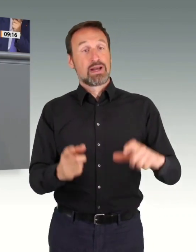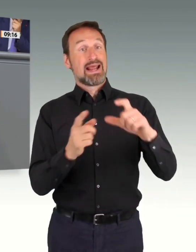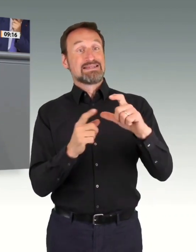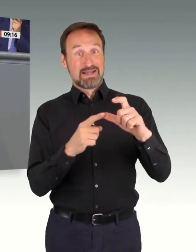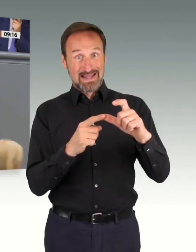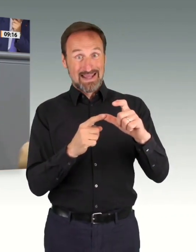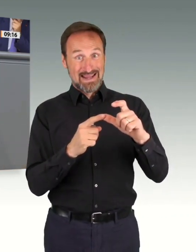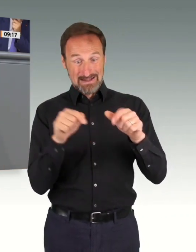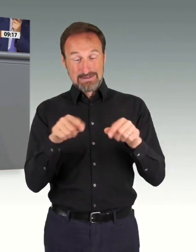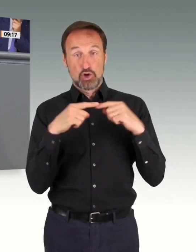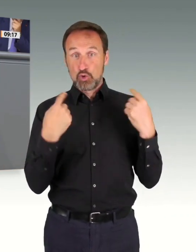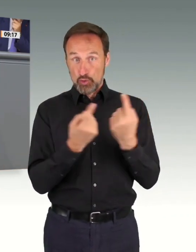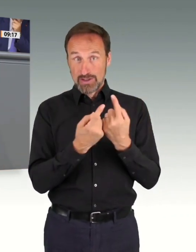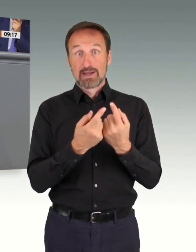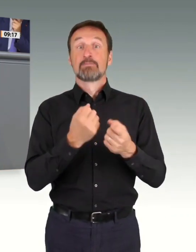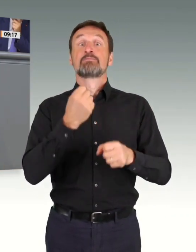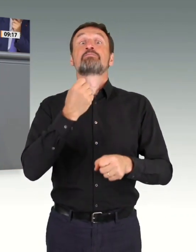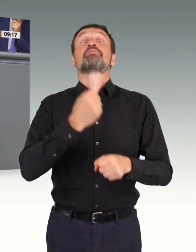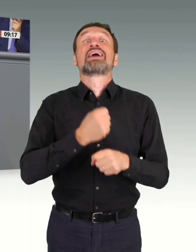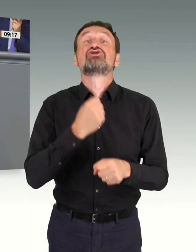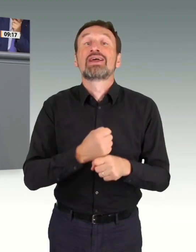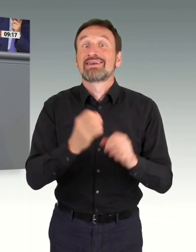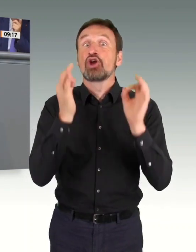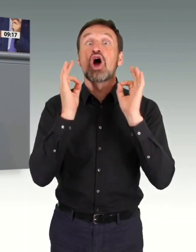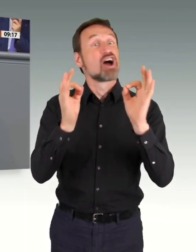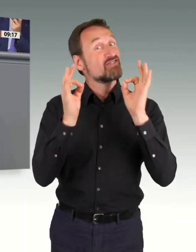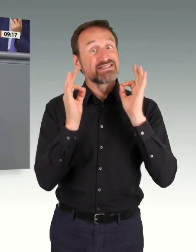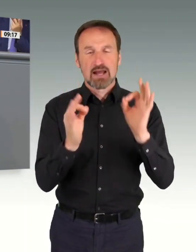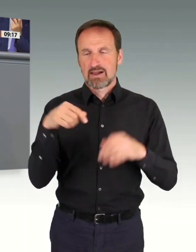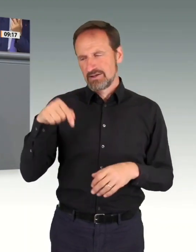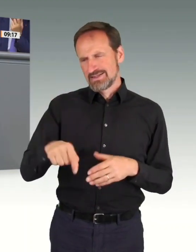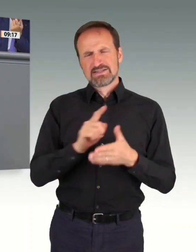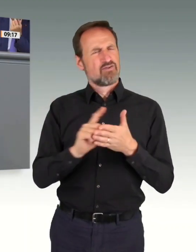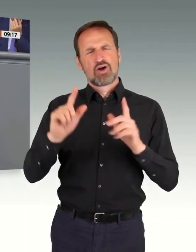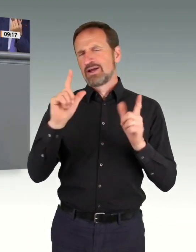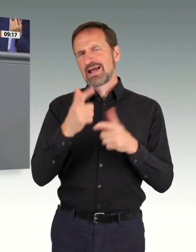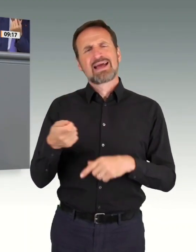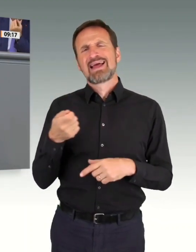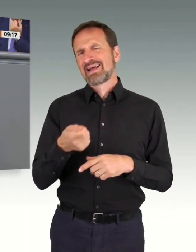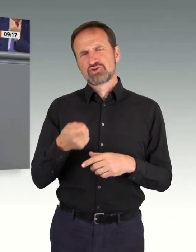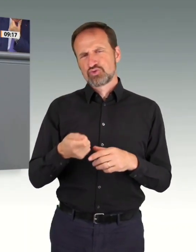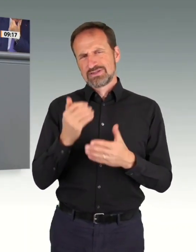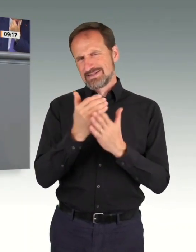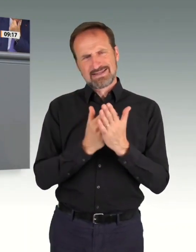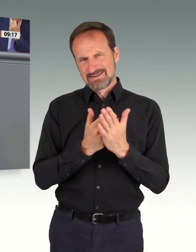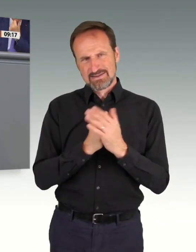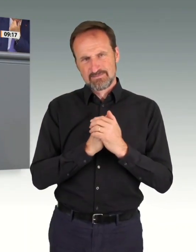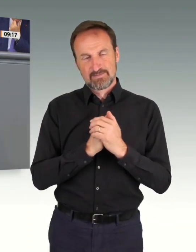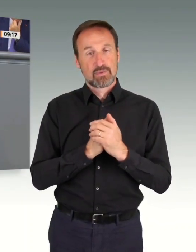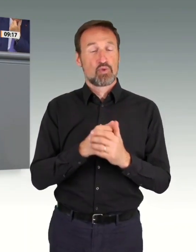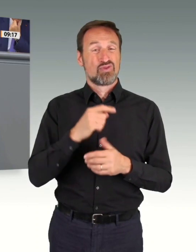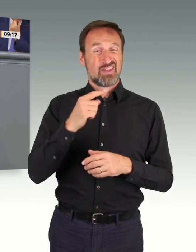Heizungsgesetz in dieser Woche kommen würde und dann wenig später am selben Tag meldet. Die Bild